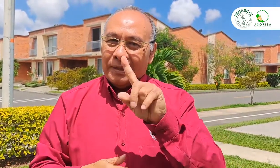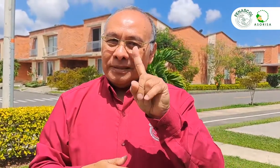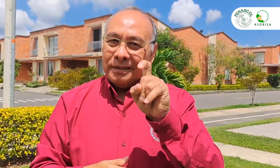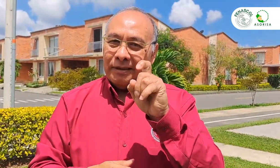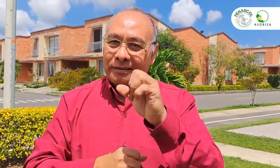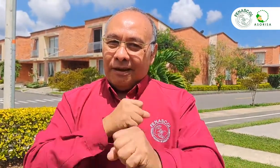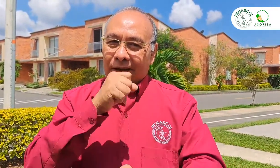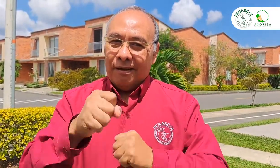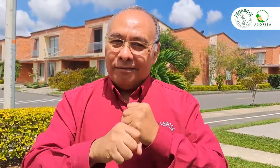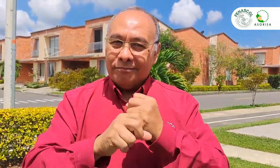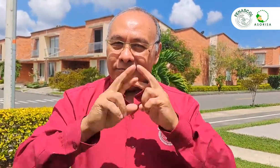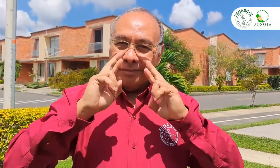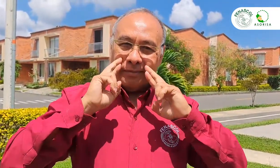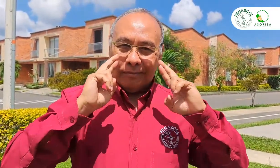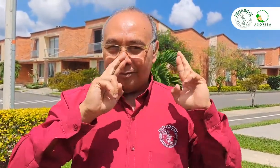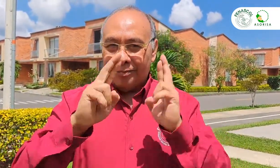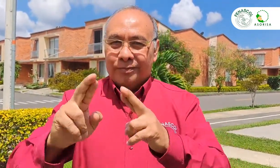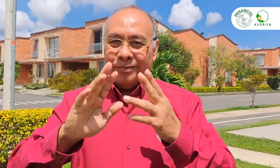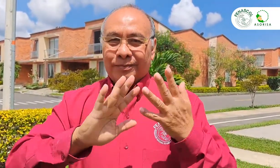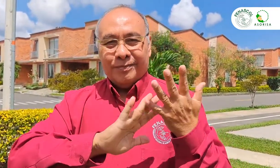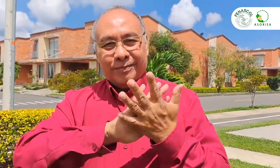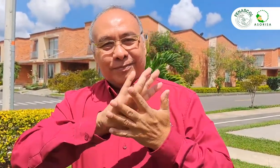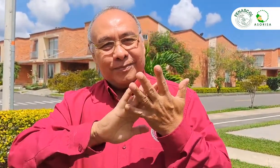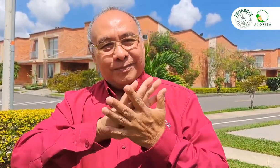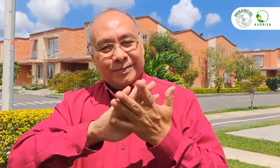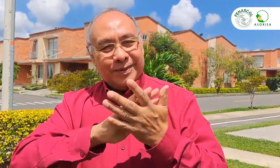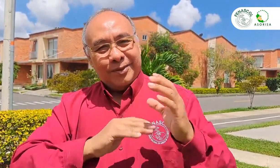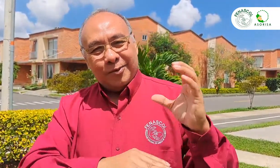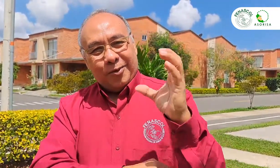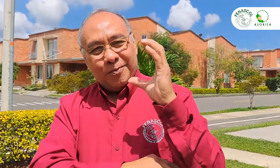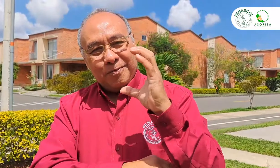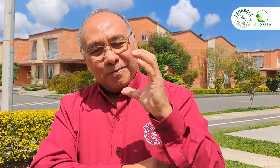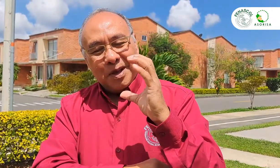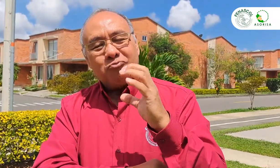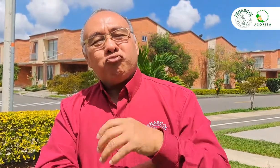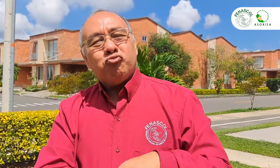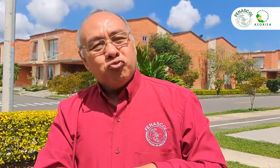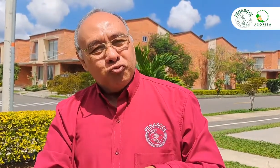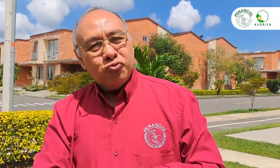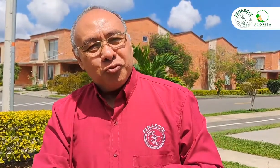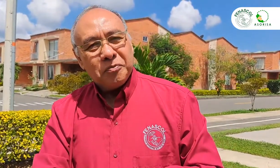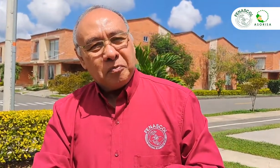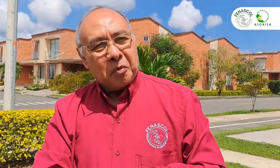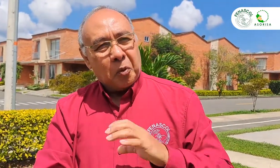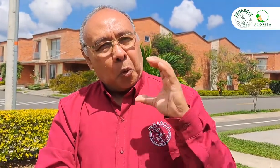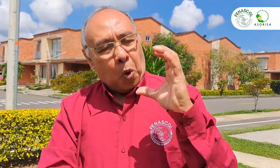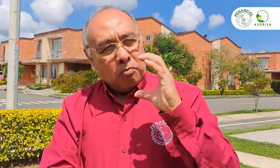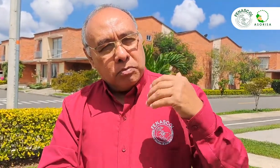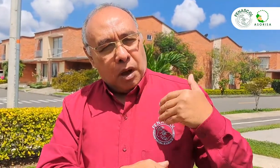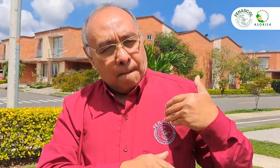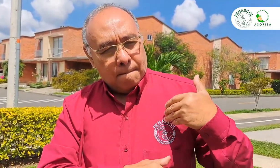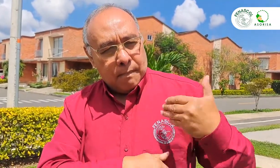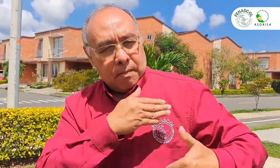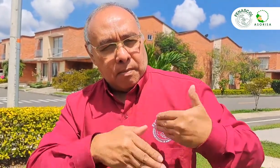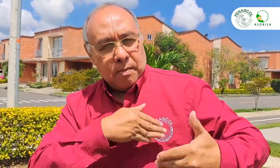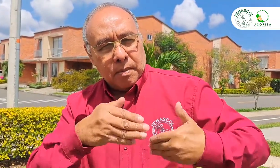26 años del reconocimiento de la lengua de señas colombiana y frente a esto, ¿será que el país sigue